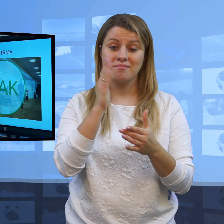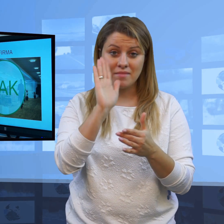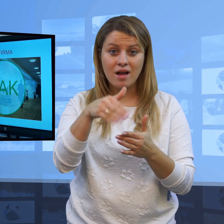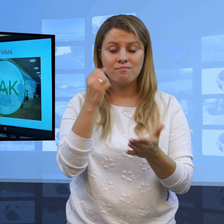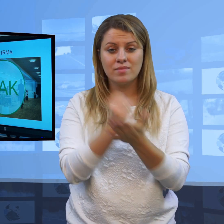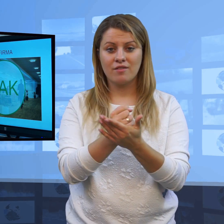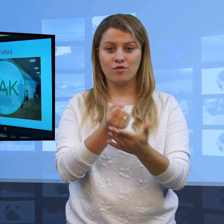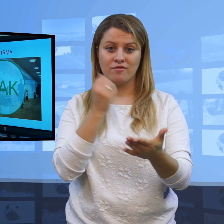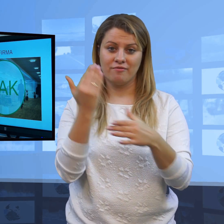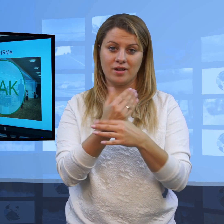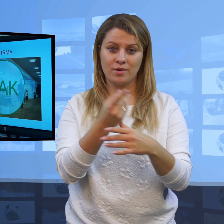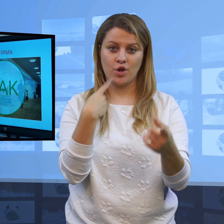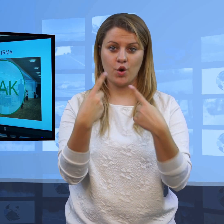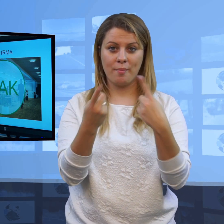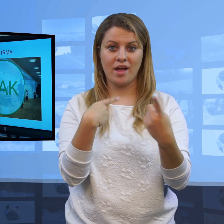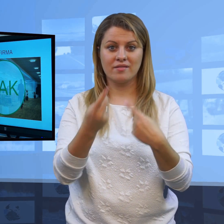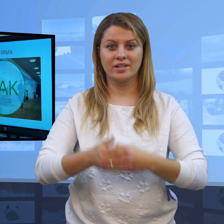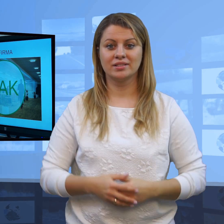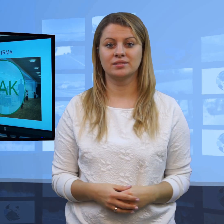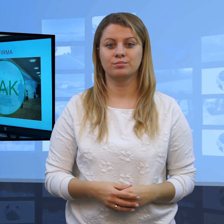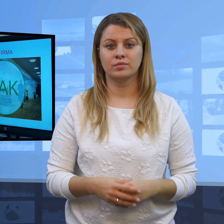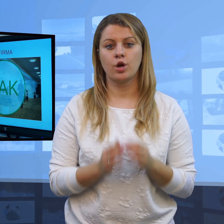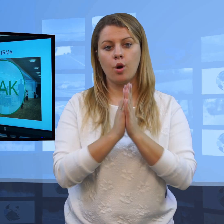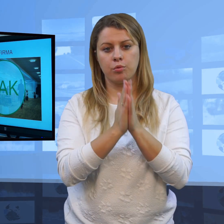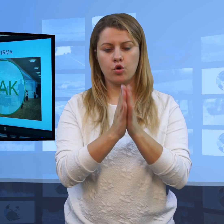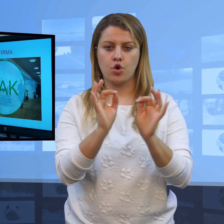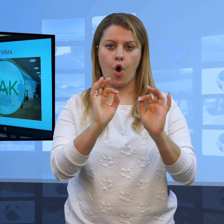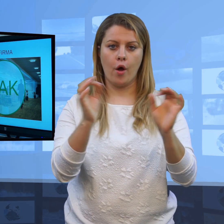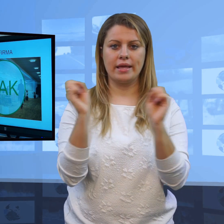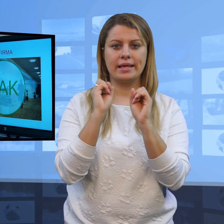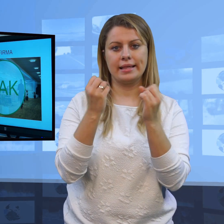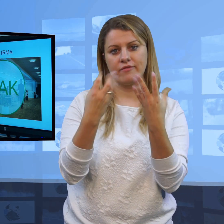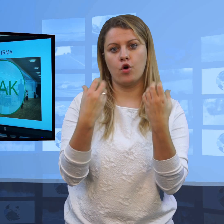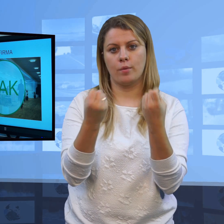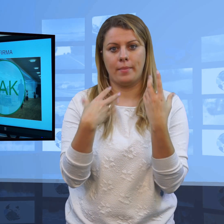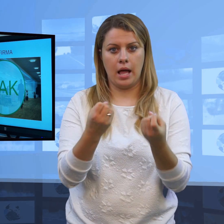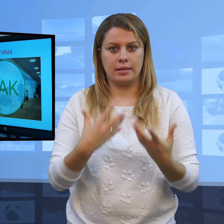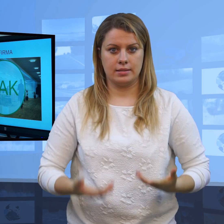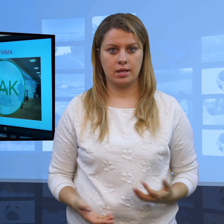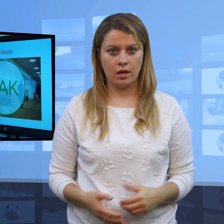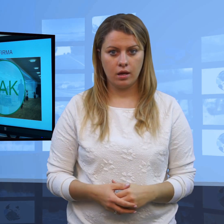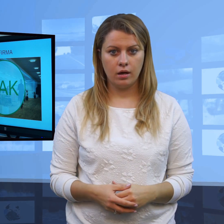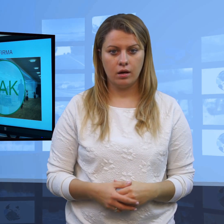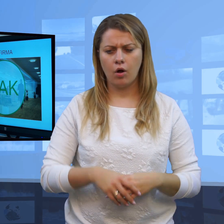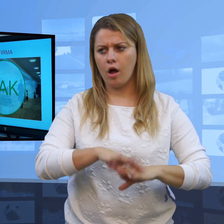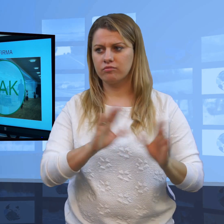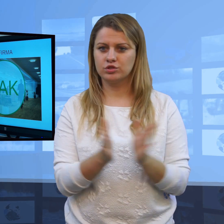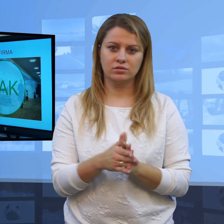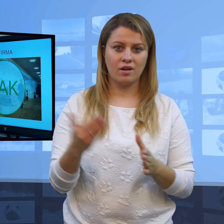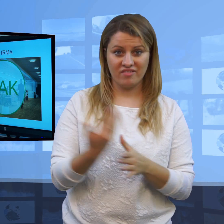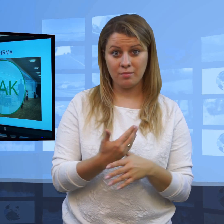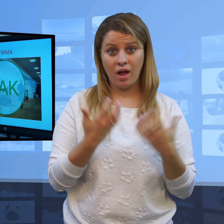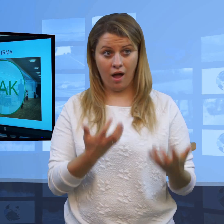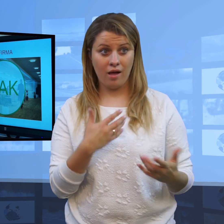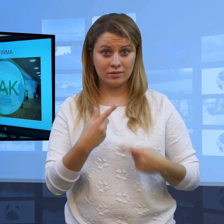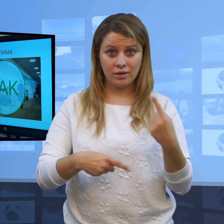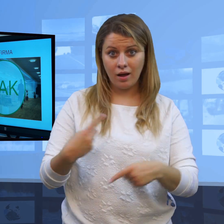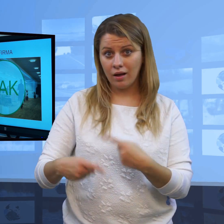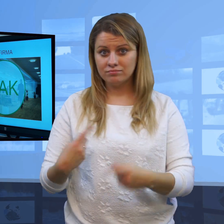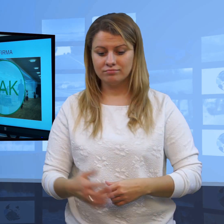ma prawo pójść do każdej firmy, napisać maila, poprosić o odpowiedź. Nie wszystkie firmy chętnie